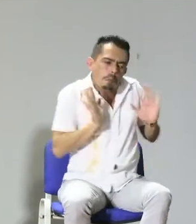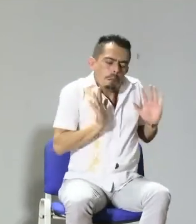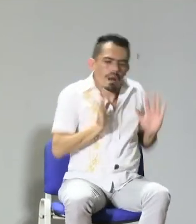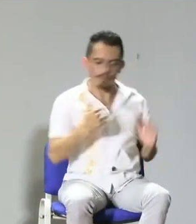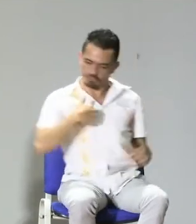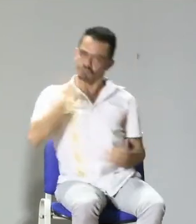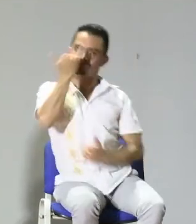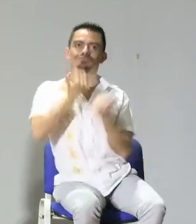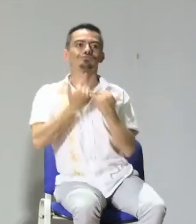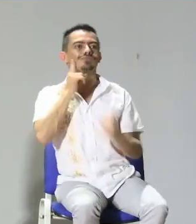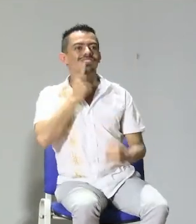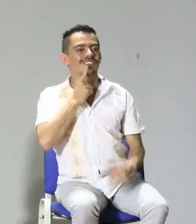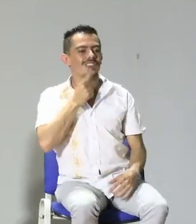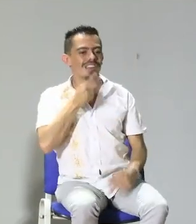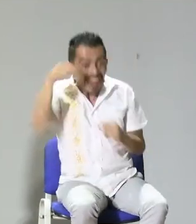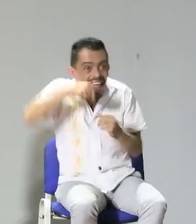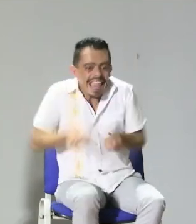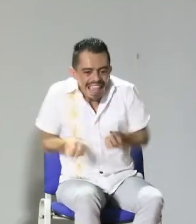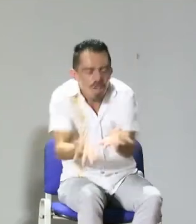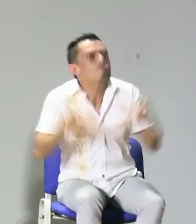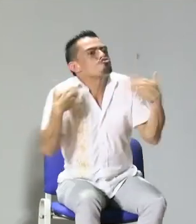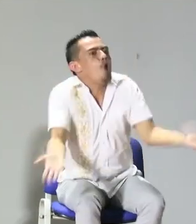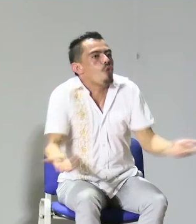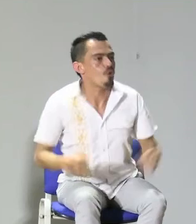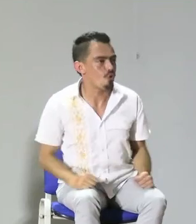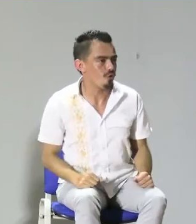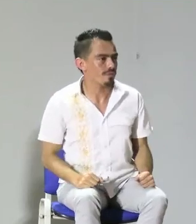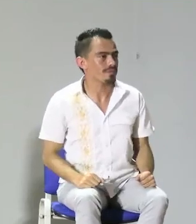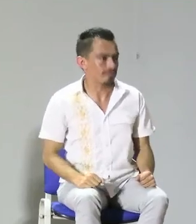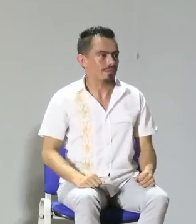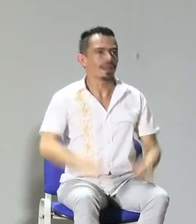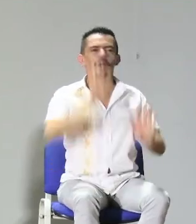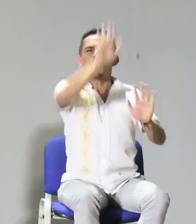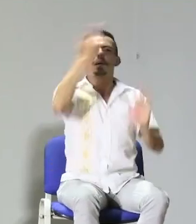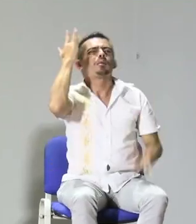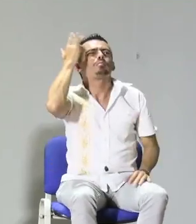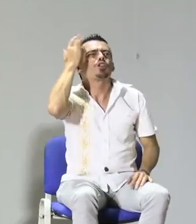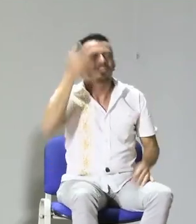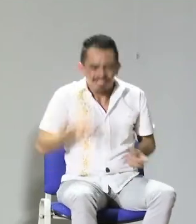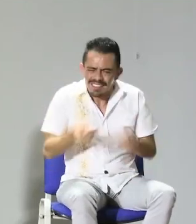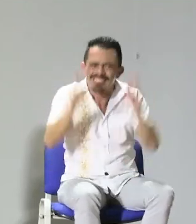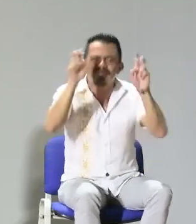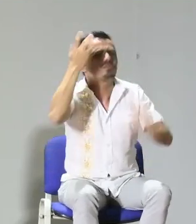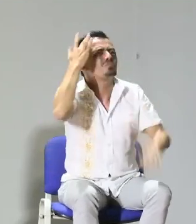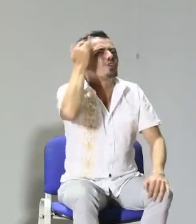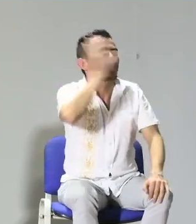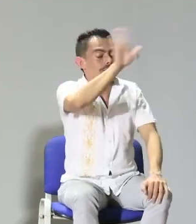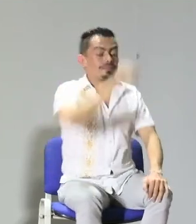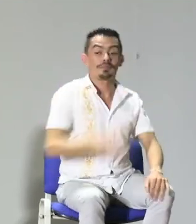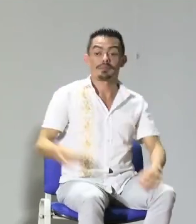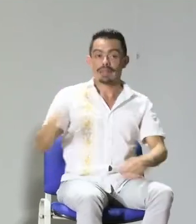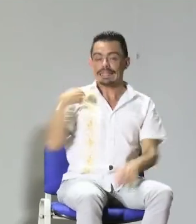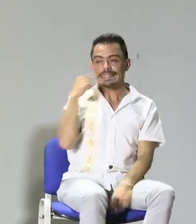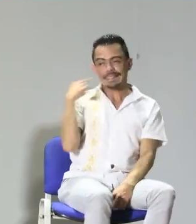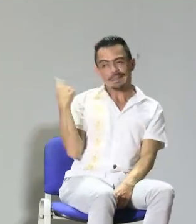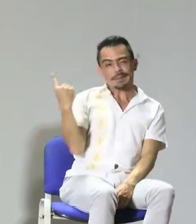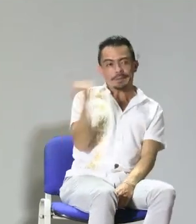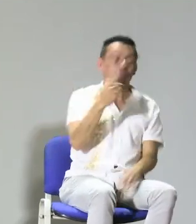entender el niño. Y que puede que escuche, pero también puede que también es una persona sorda, sí, o hipoacústica. Entonces, es la